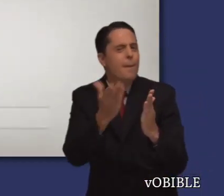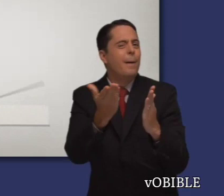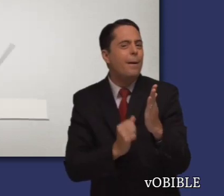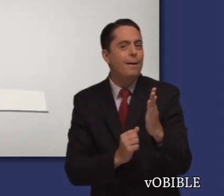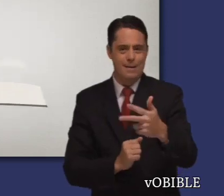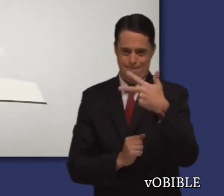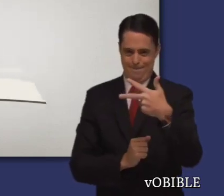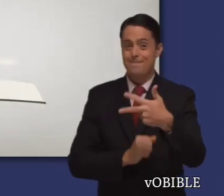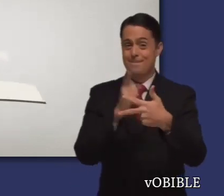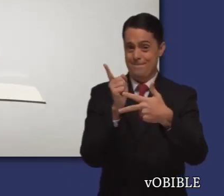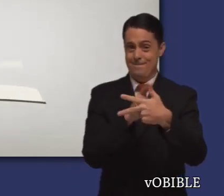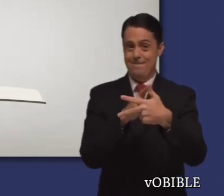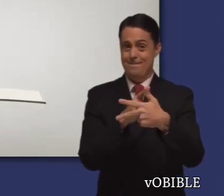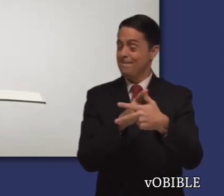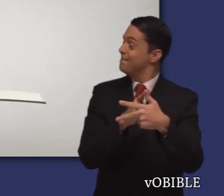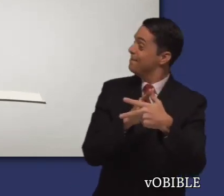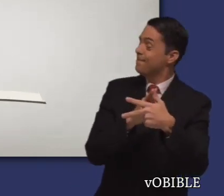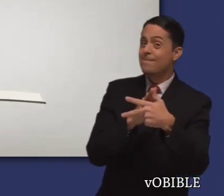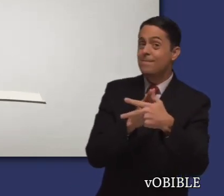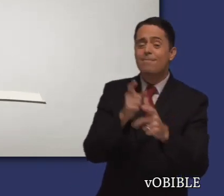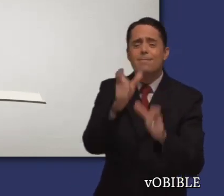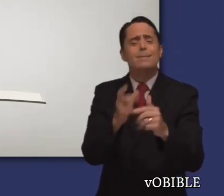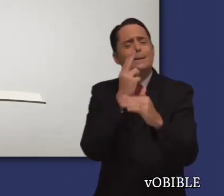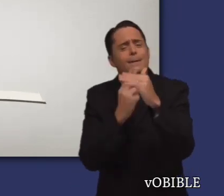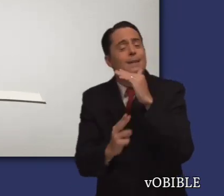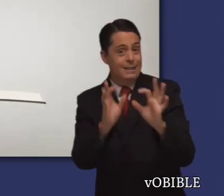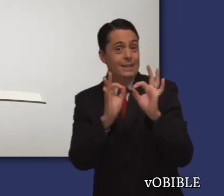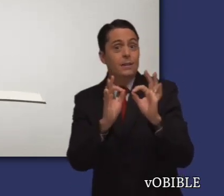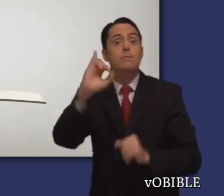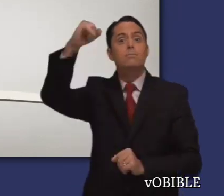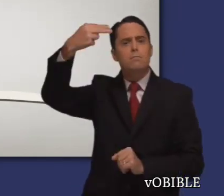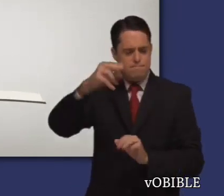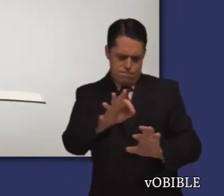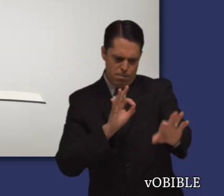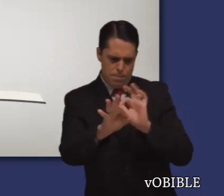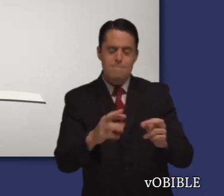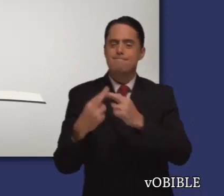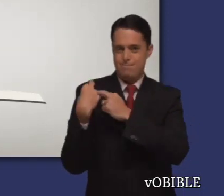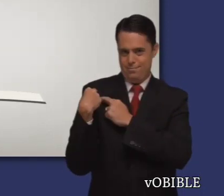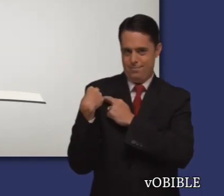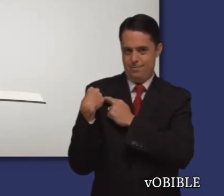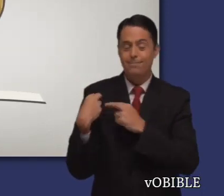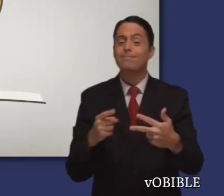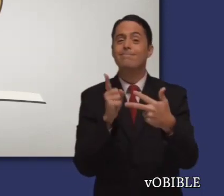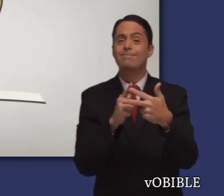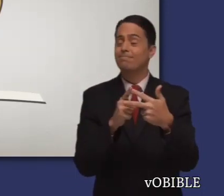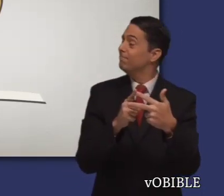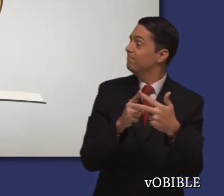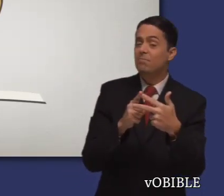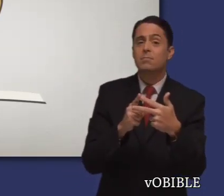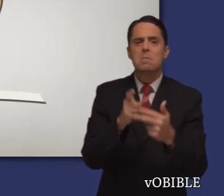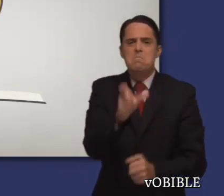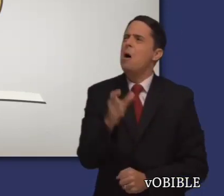Cuando lea el libro de Amós, fíjese en cómo Jehová utiliza a personas humildes para tareas importantes. En